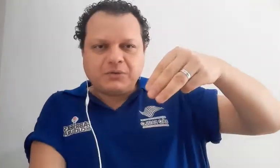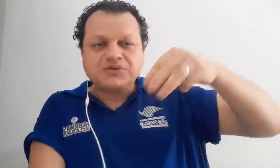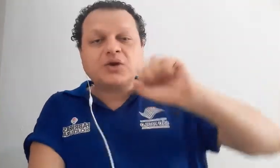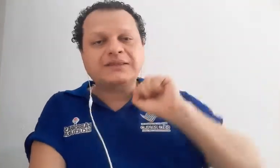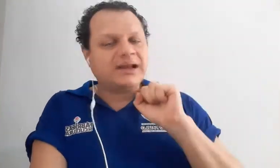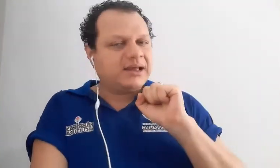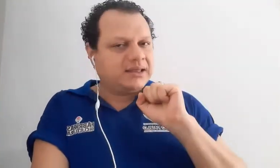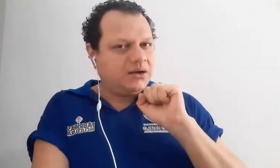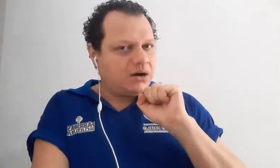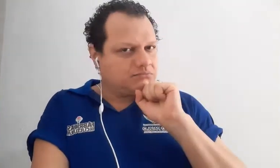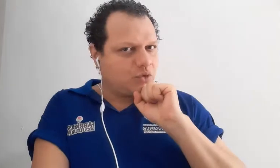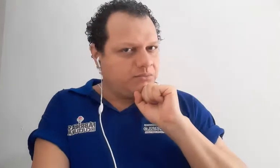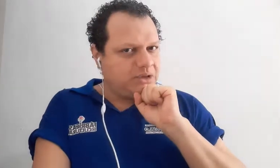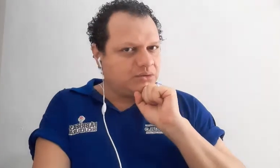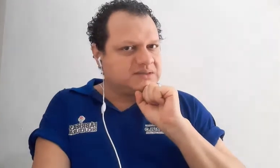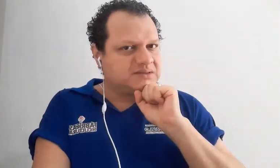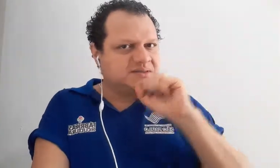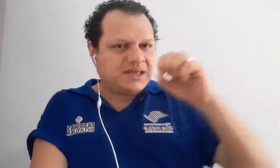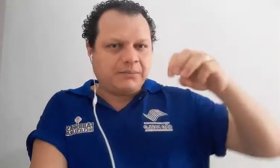vamos soletrar aqui, ó, comigo nesse esquema.